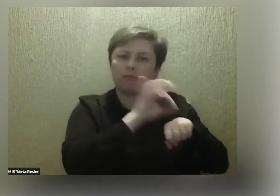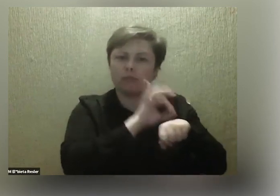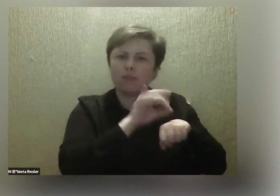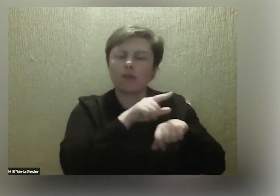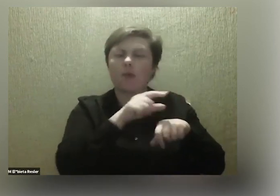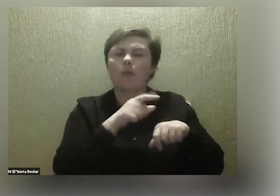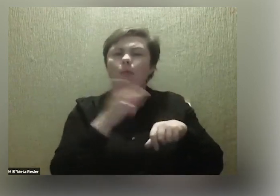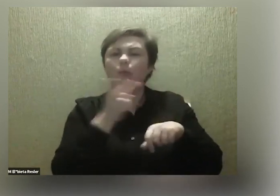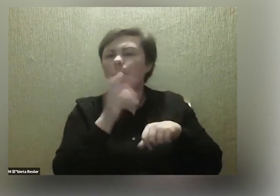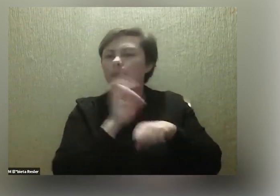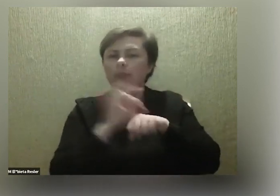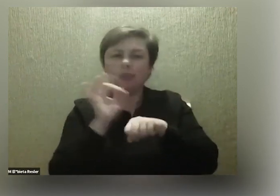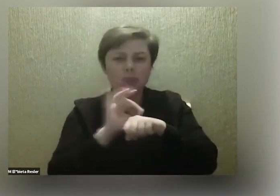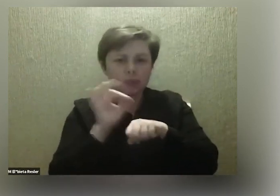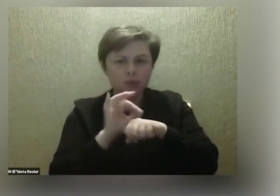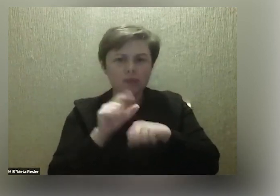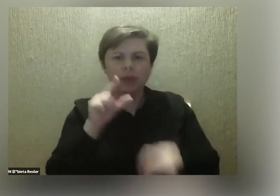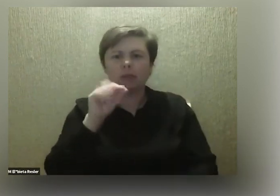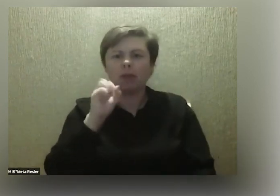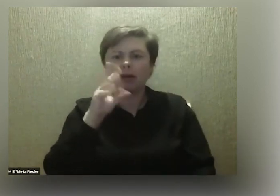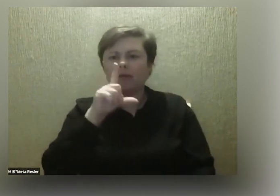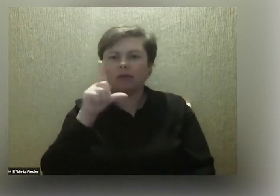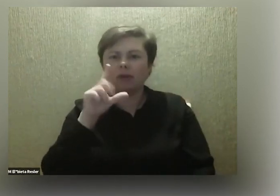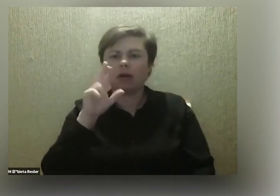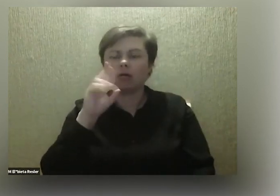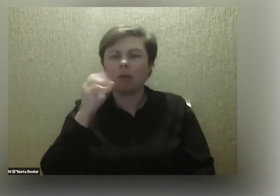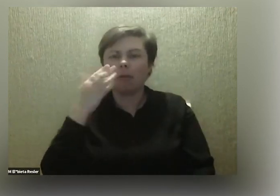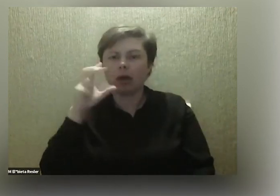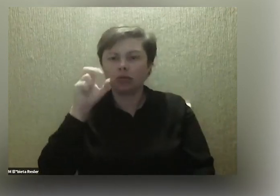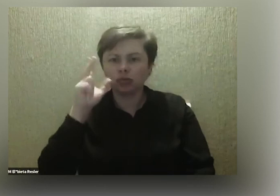projekty Pawła Romanczuka i Małych Instrumentów.